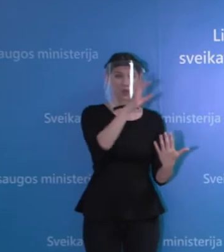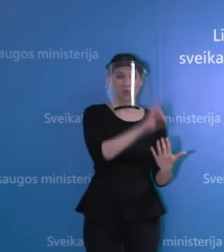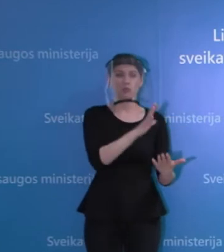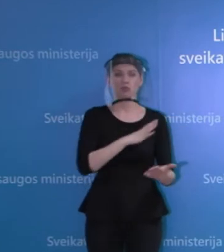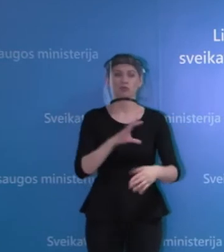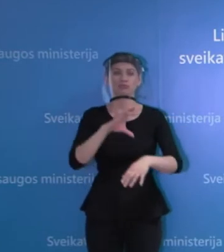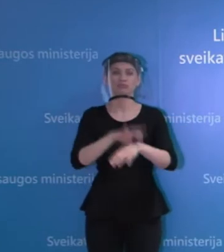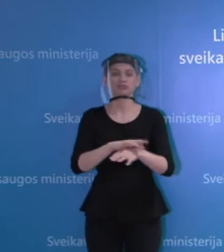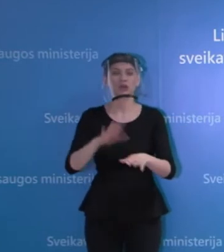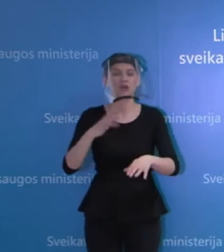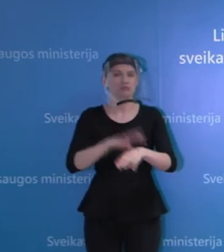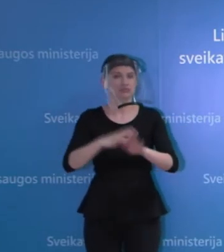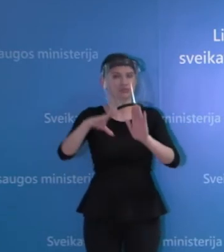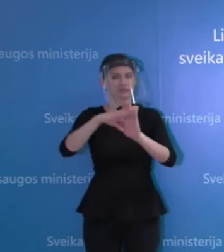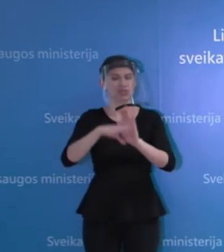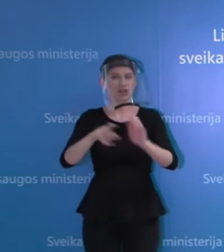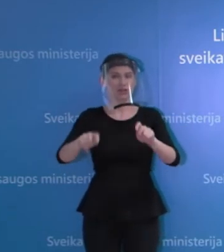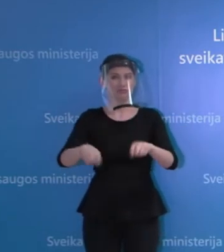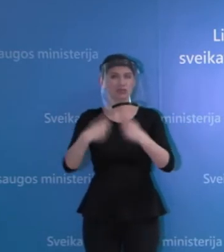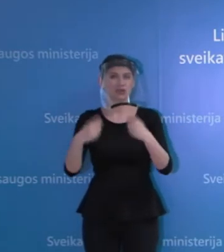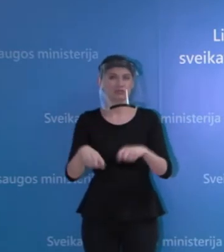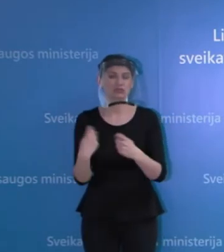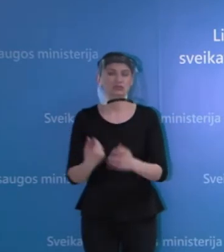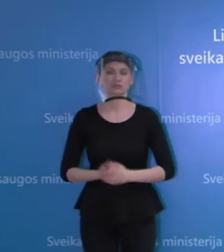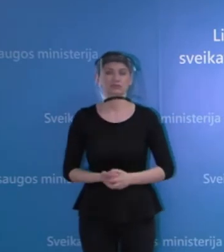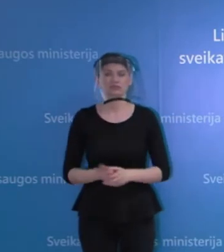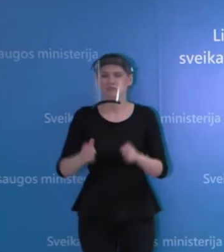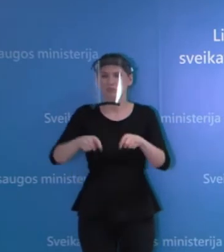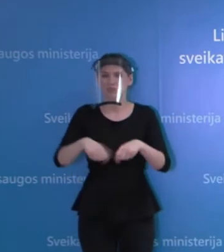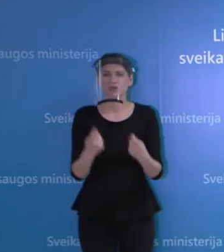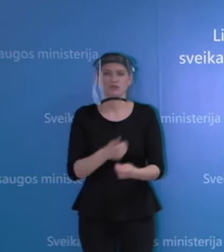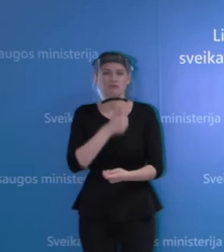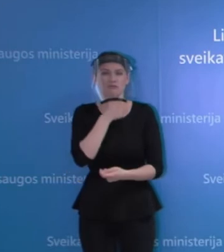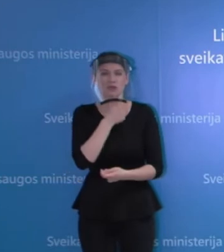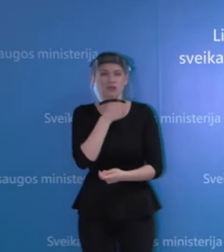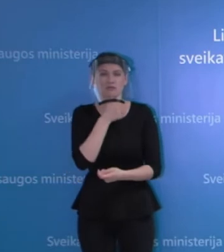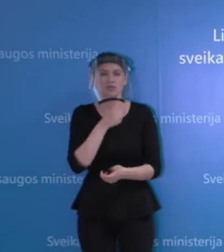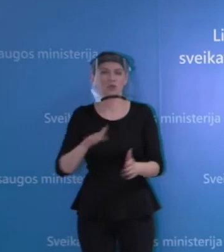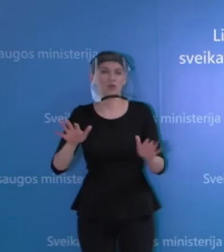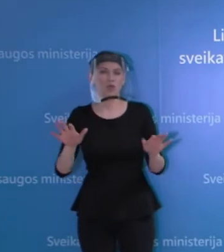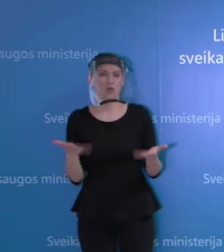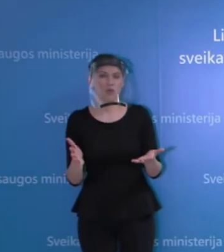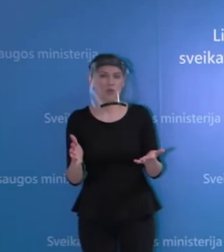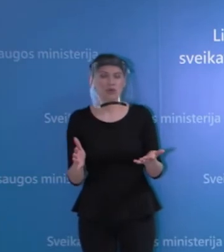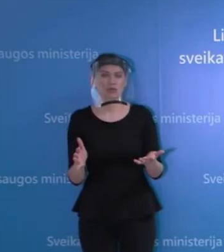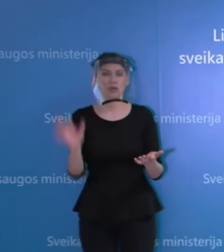pažeidimai. Tie pažeidimai yra patys įvairiausi, susiję tiek su